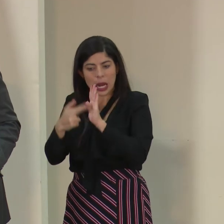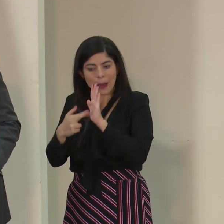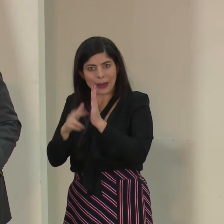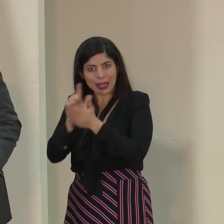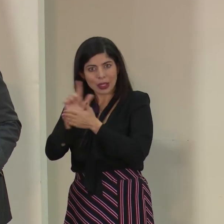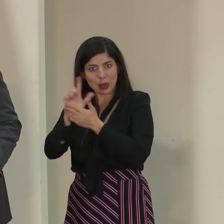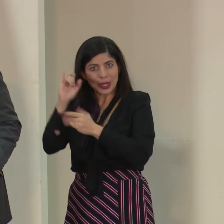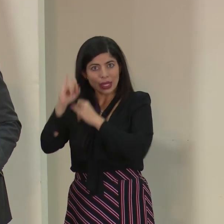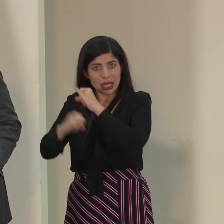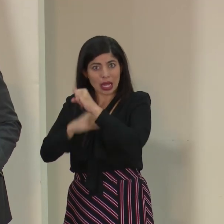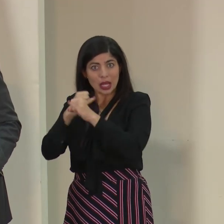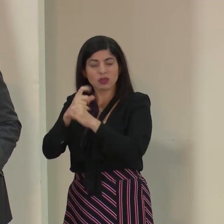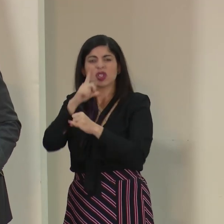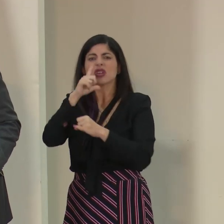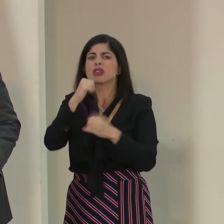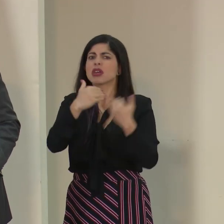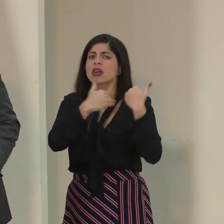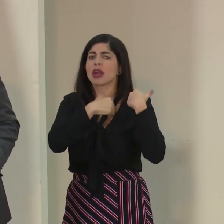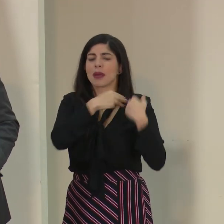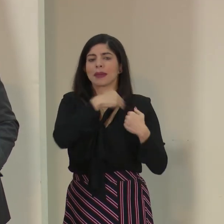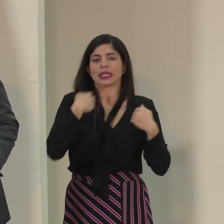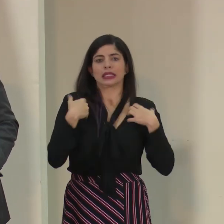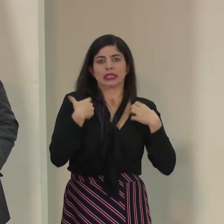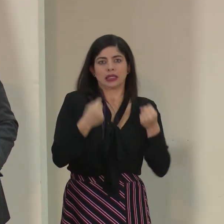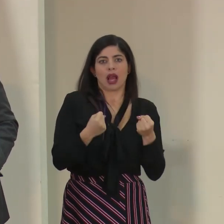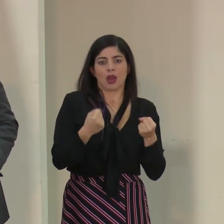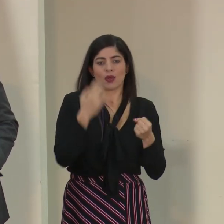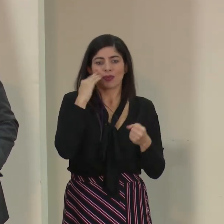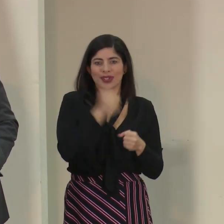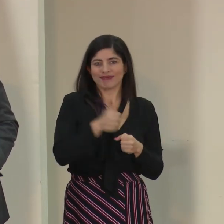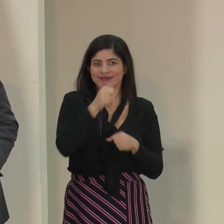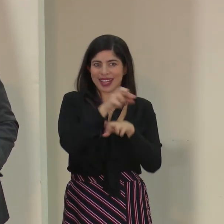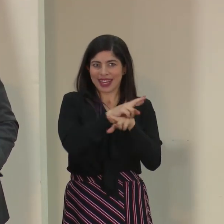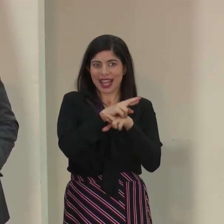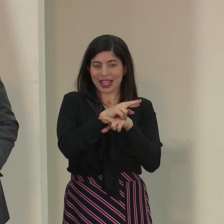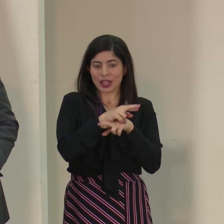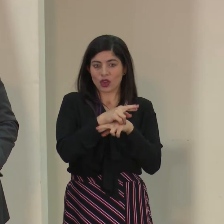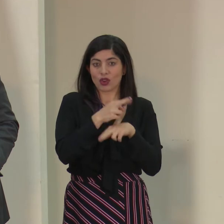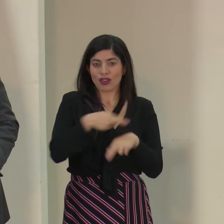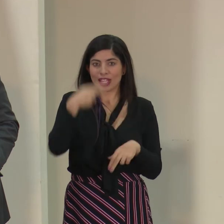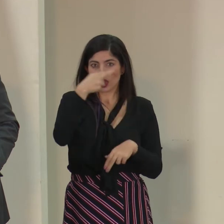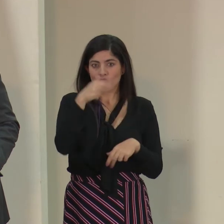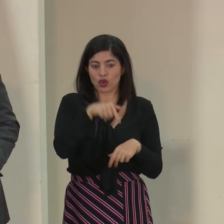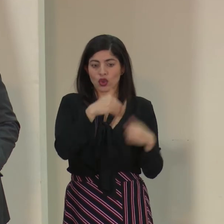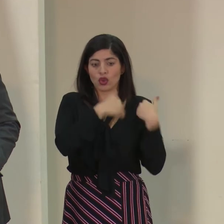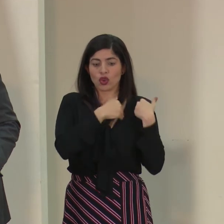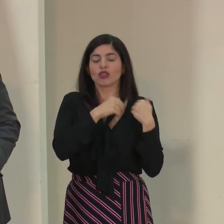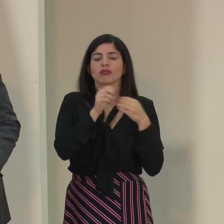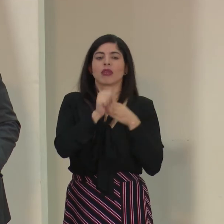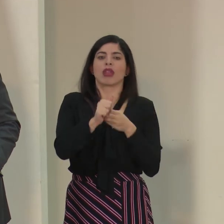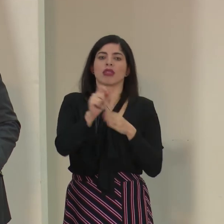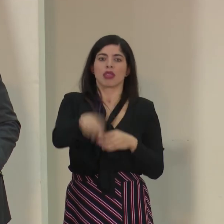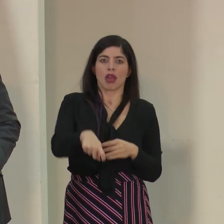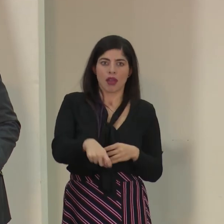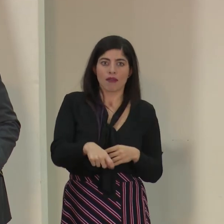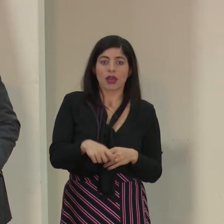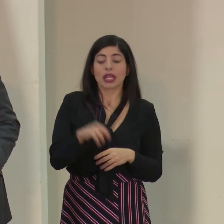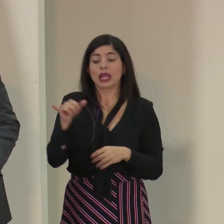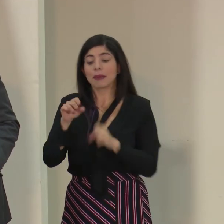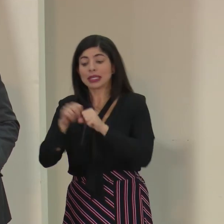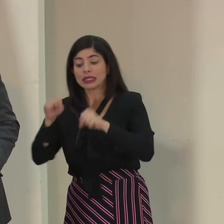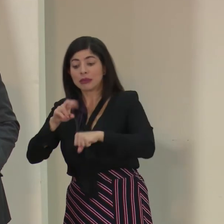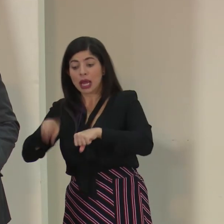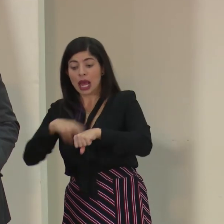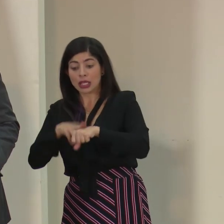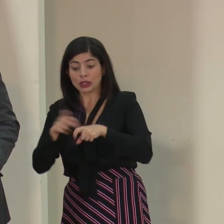corresponde al Ministerio de Salud en su condición de ente rector el liderazgo y nos corresponde también como Sistema